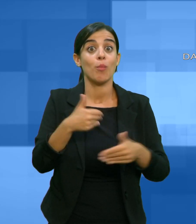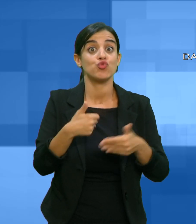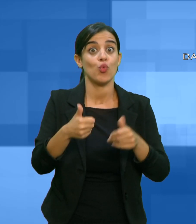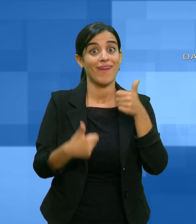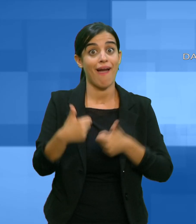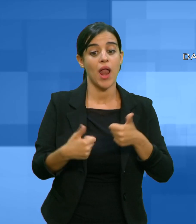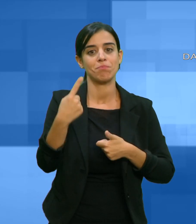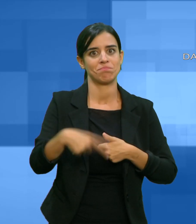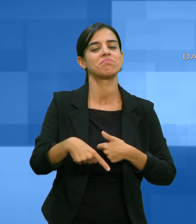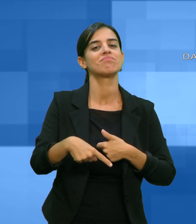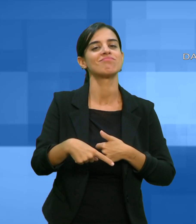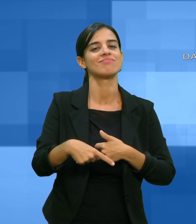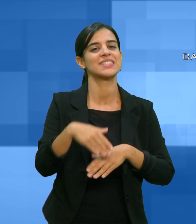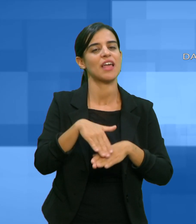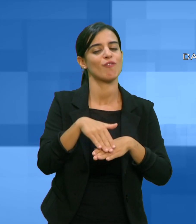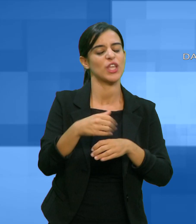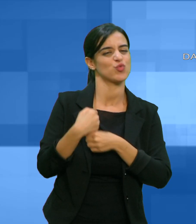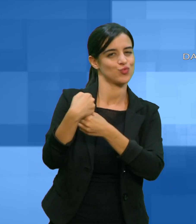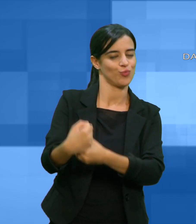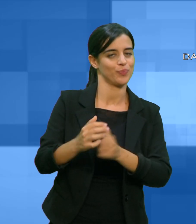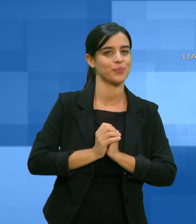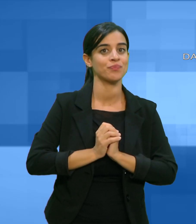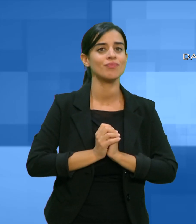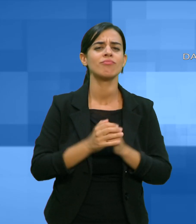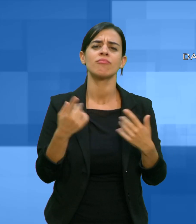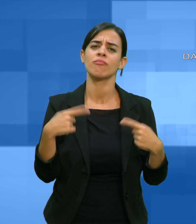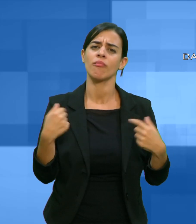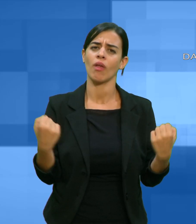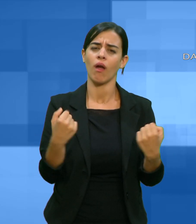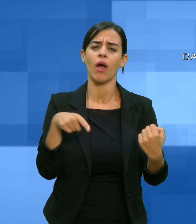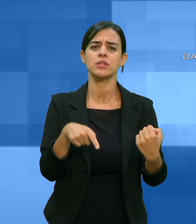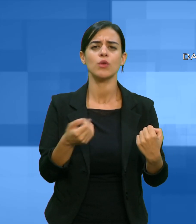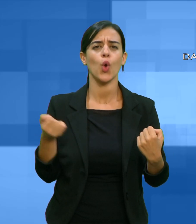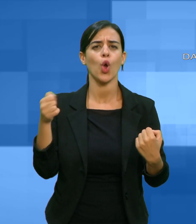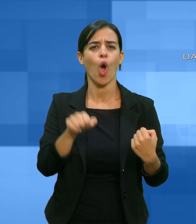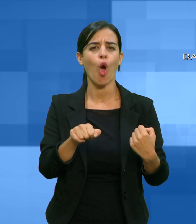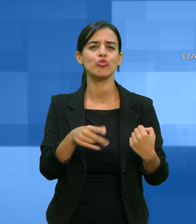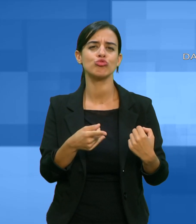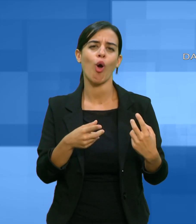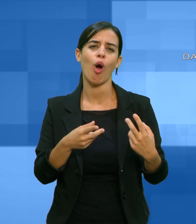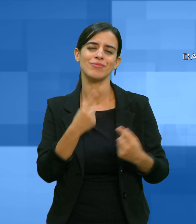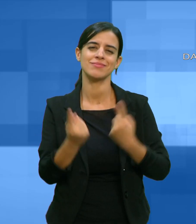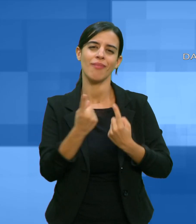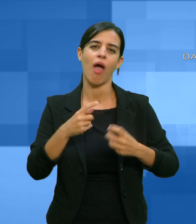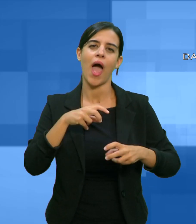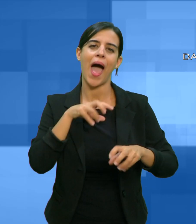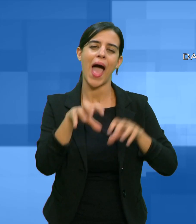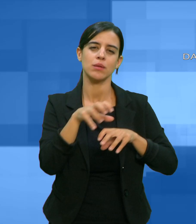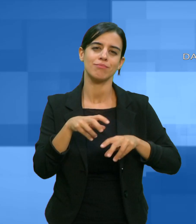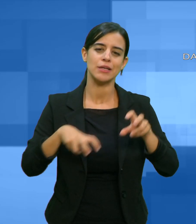'iniziativa contro il randagismo fa parte di un protocollo d'intesa con l'azienda sanitaria